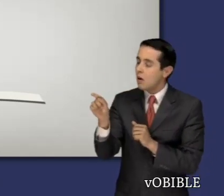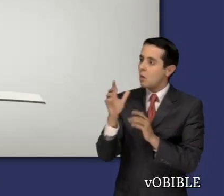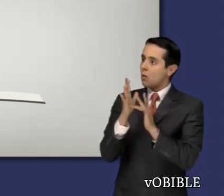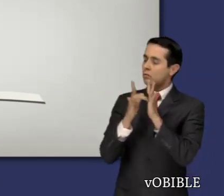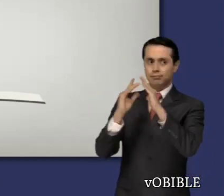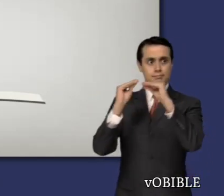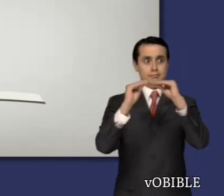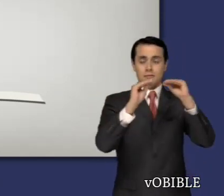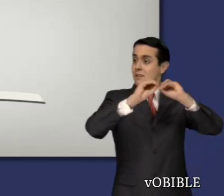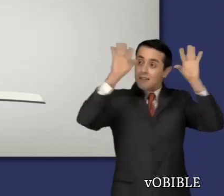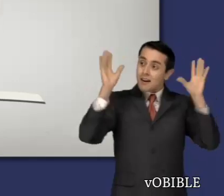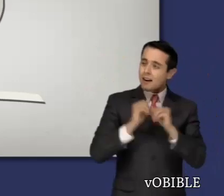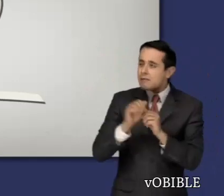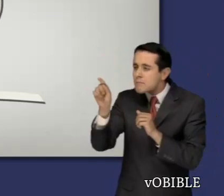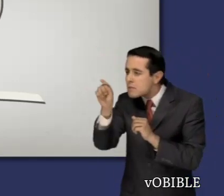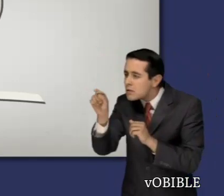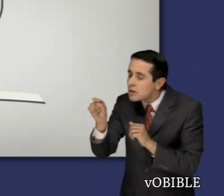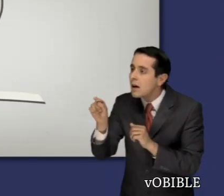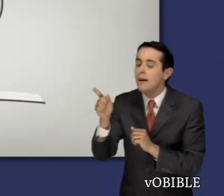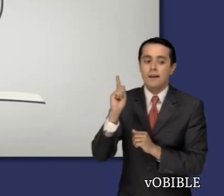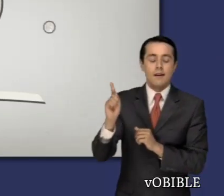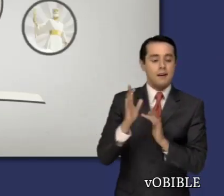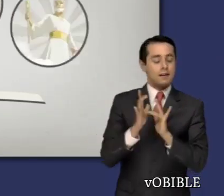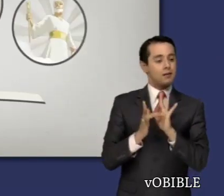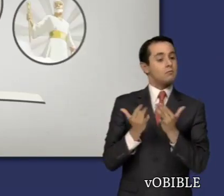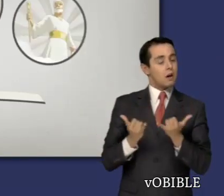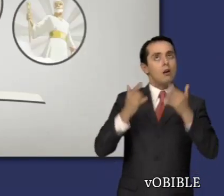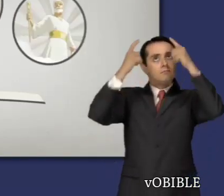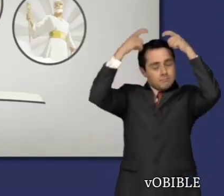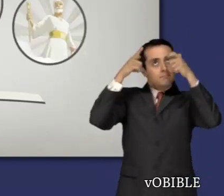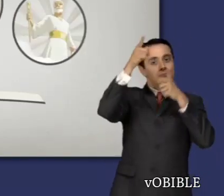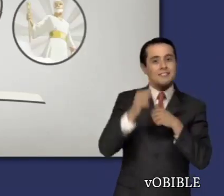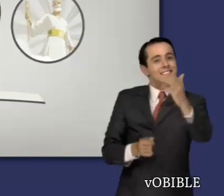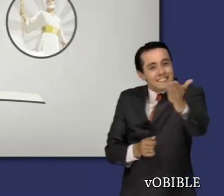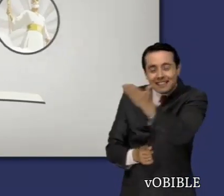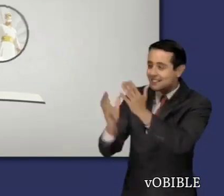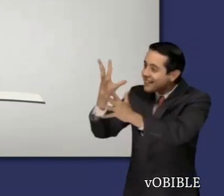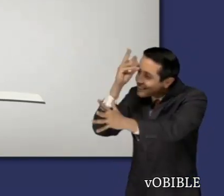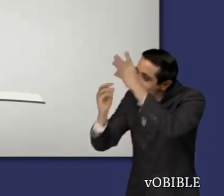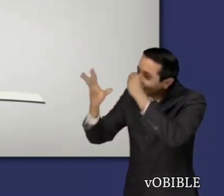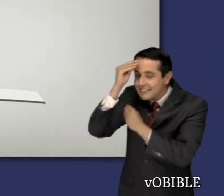a heredar el trono de David, destaca las enseñanzas de Cristo y da mucha importancia al reino de Dios.